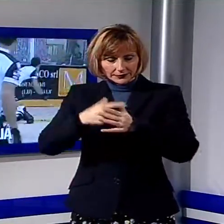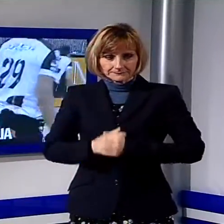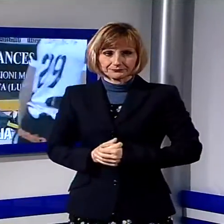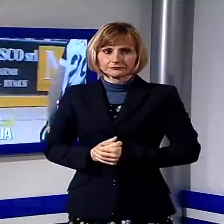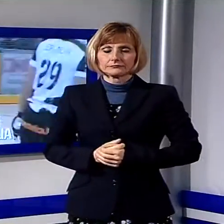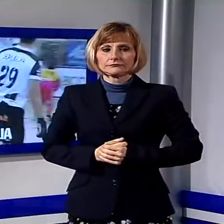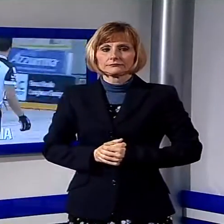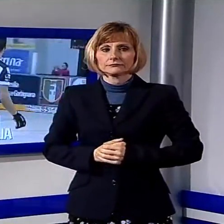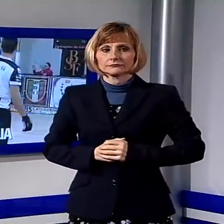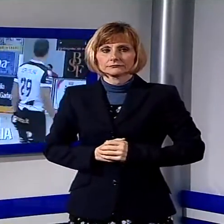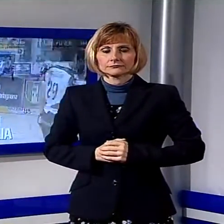svolgimento a Forte dei Mari.